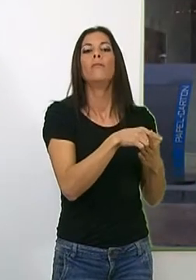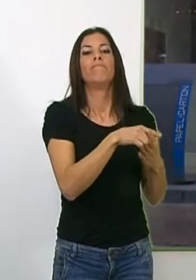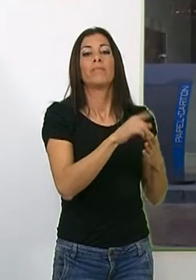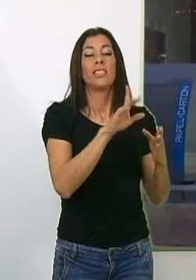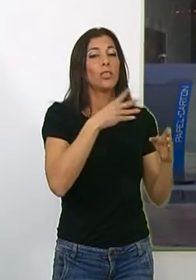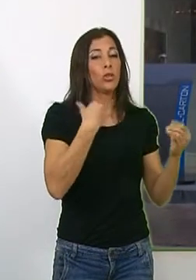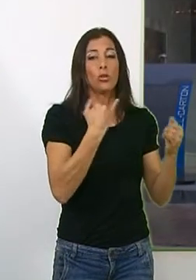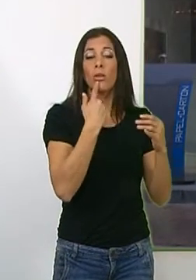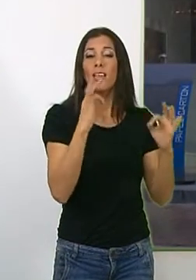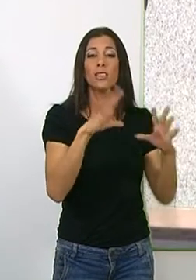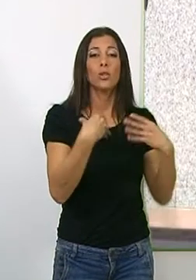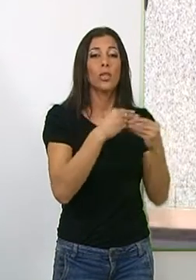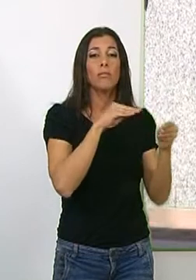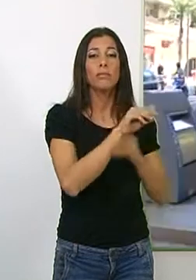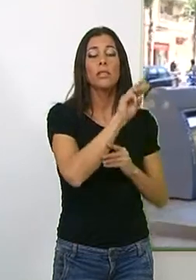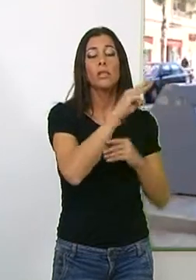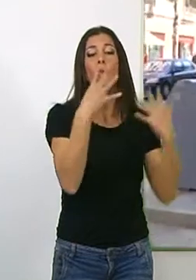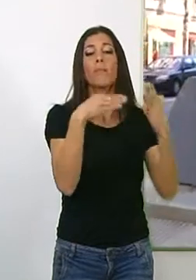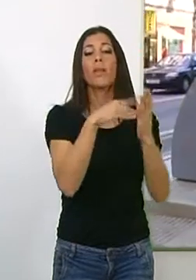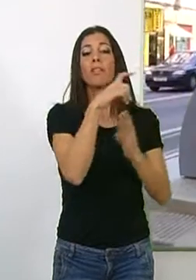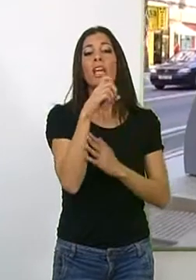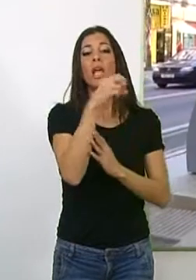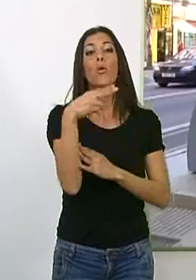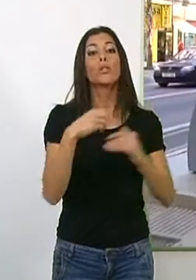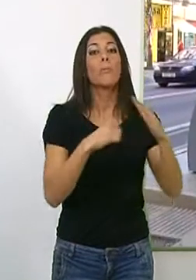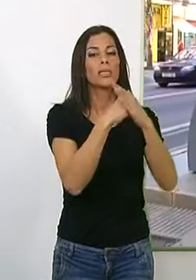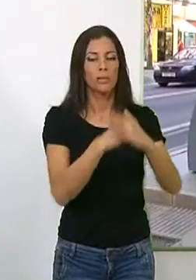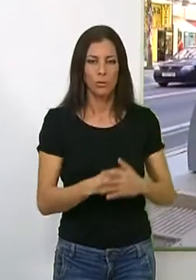de 39.100 euros como máximo.